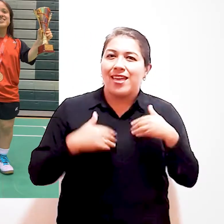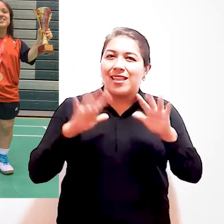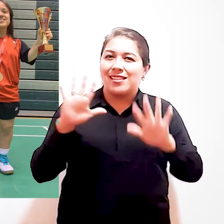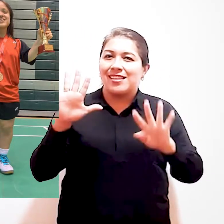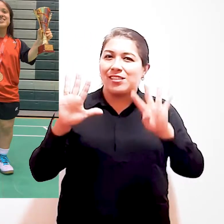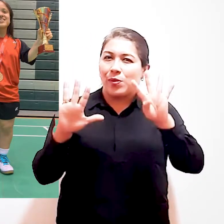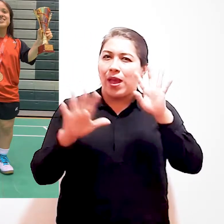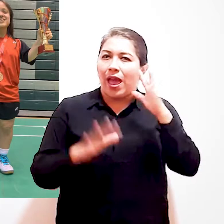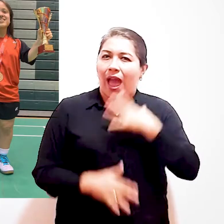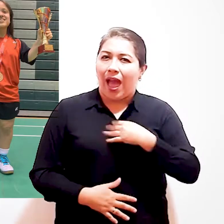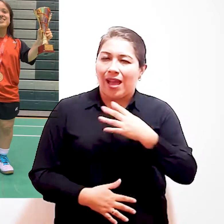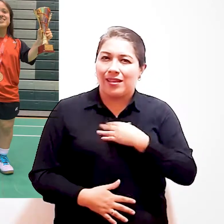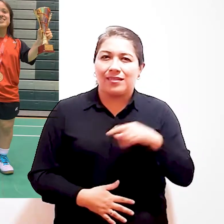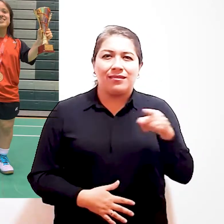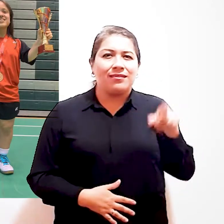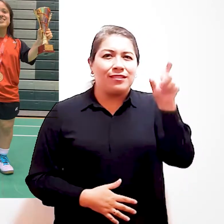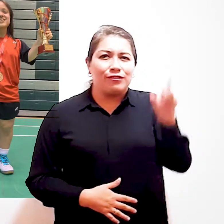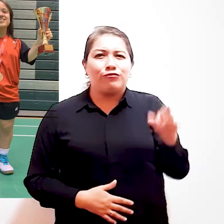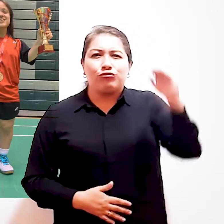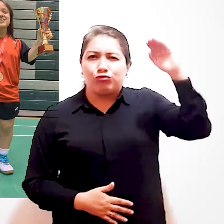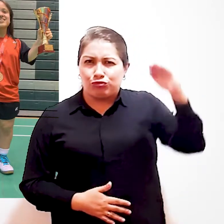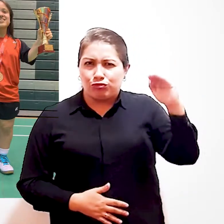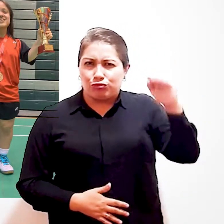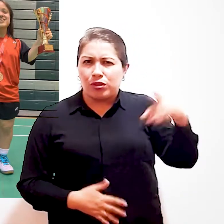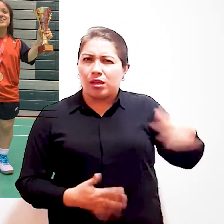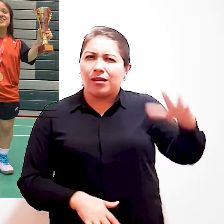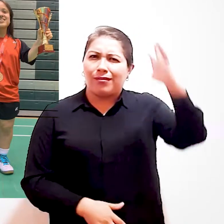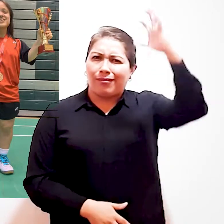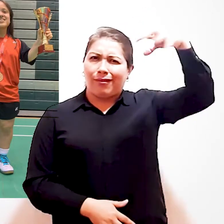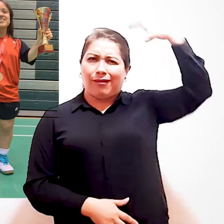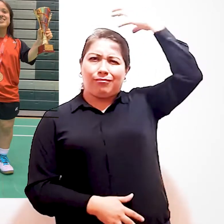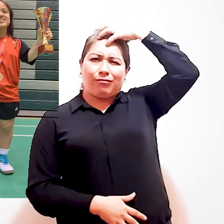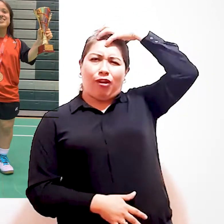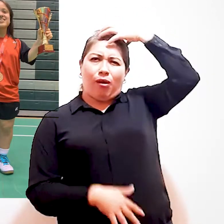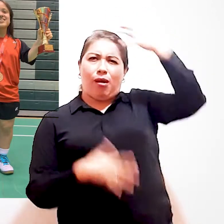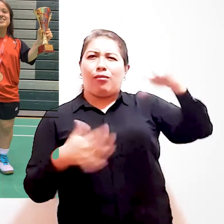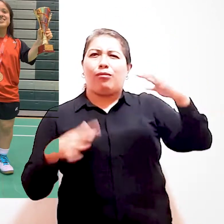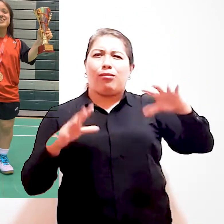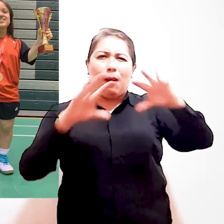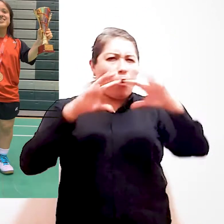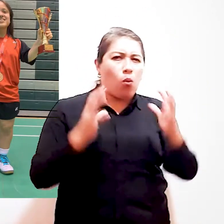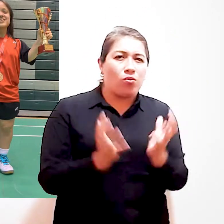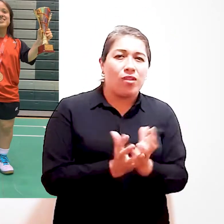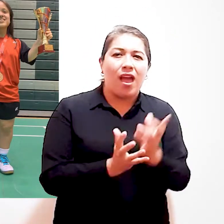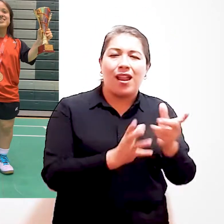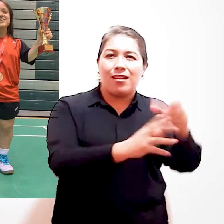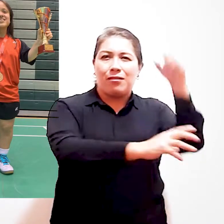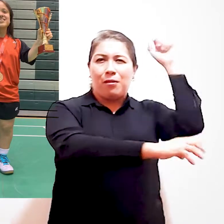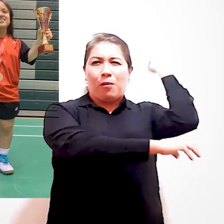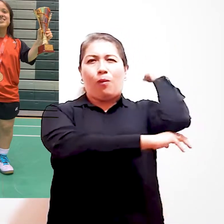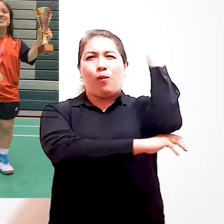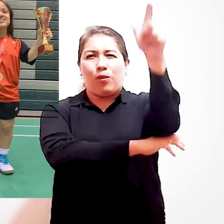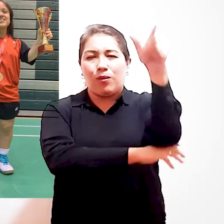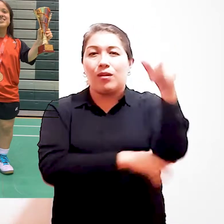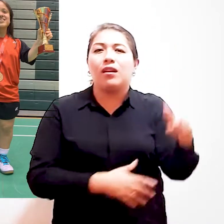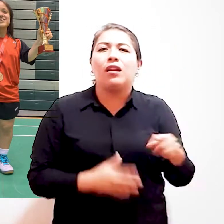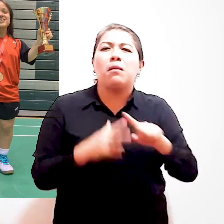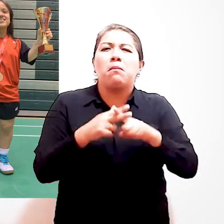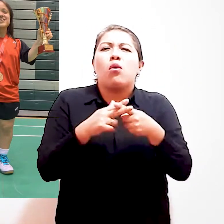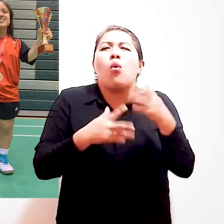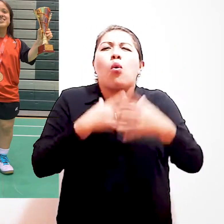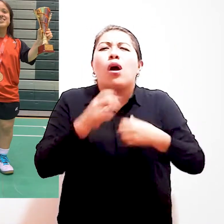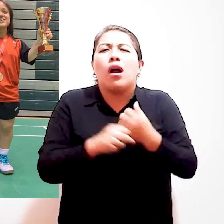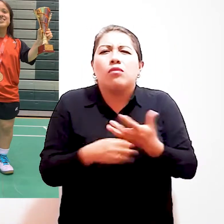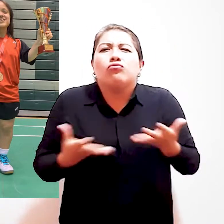Juliana Póveda tiene 19 años Es una persona de talla baja y campeona mundial de para badminton Empezó a hacer